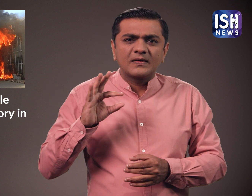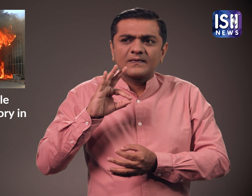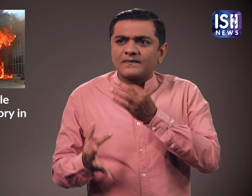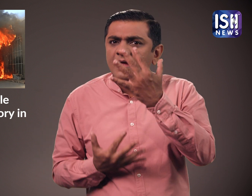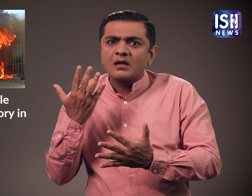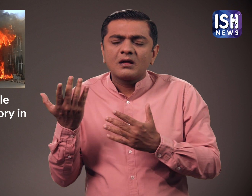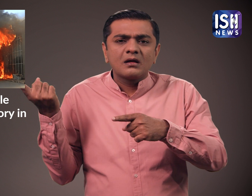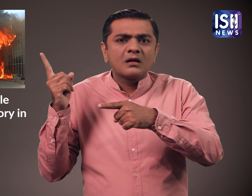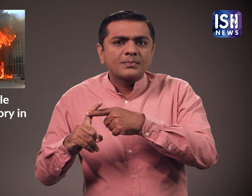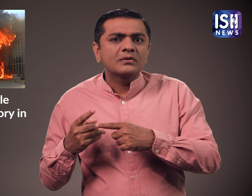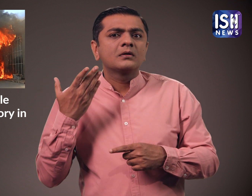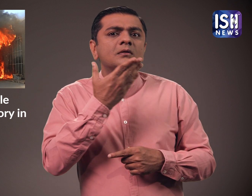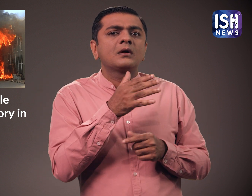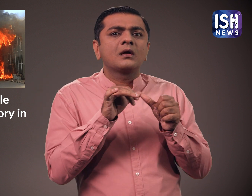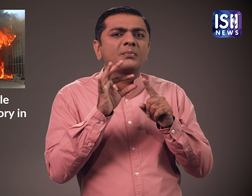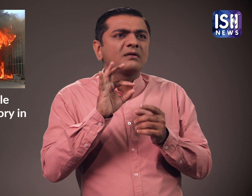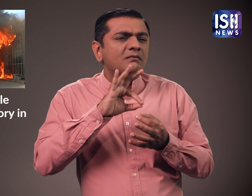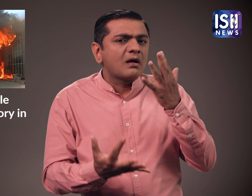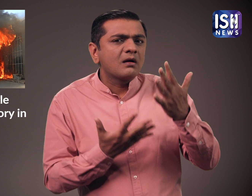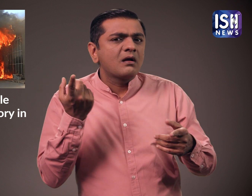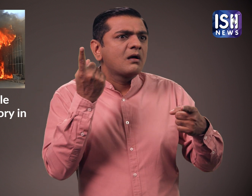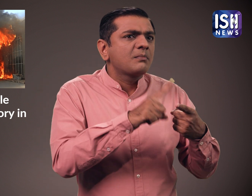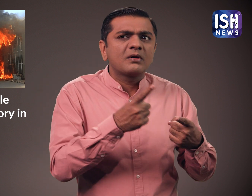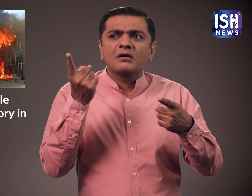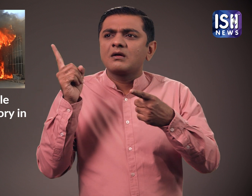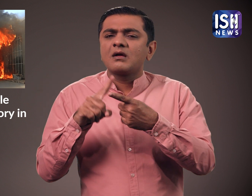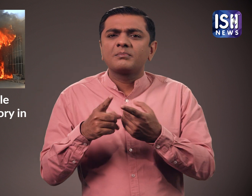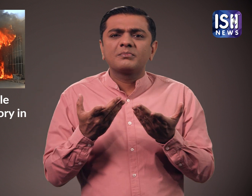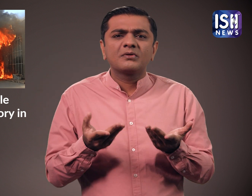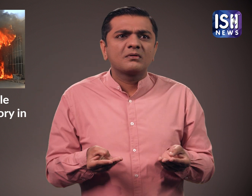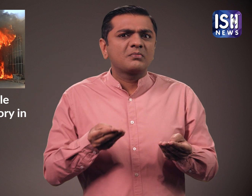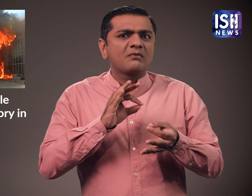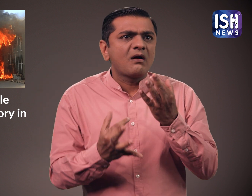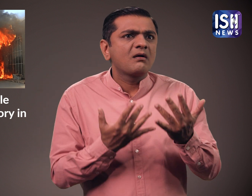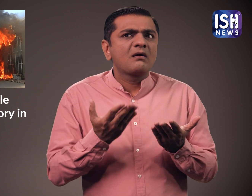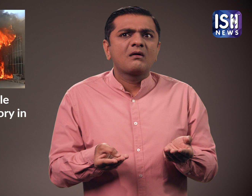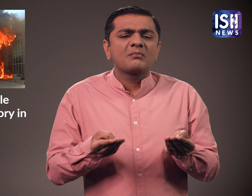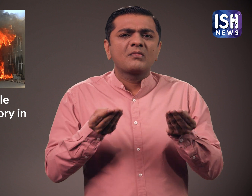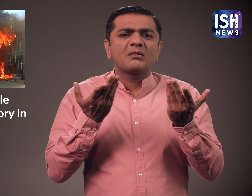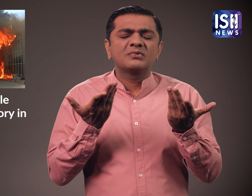हमें सावधान रहने की जरूरत है क्योंकि आग की घटनाय बढ़ रही है। एक दिल्ली में और एक आंधर प्रदेश में हुई।